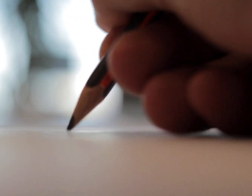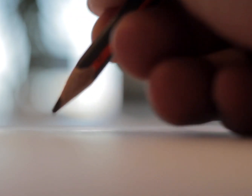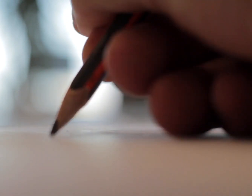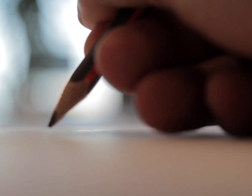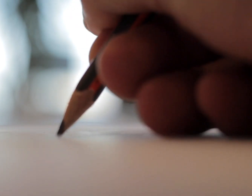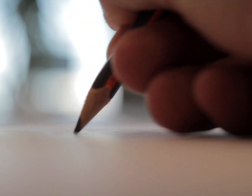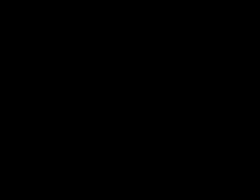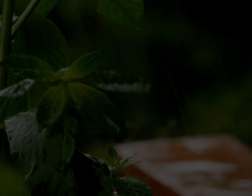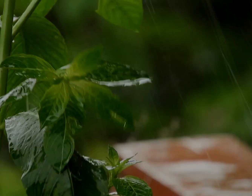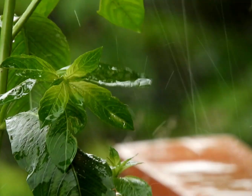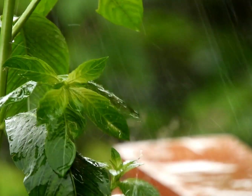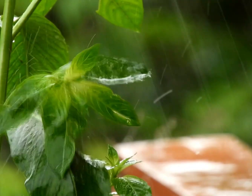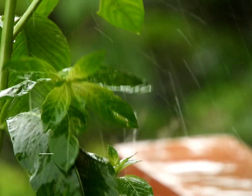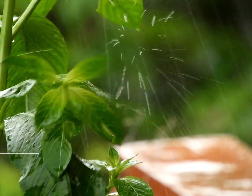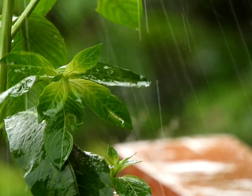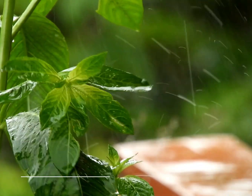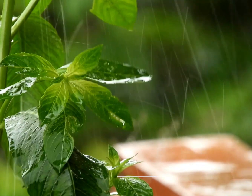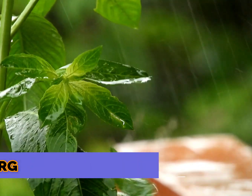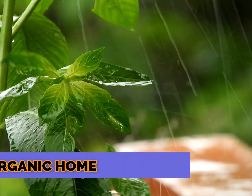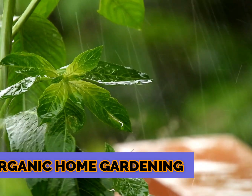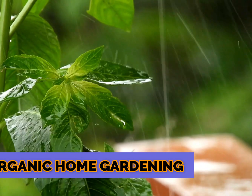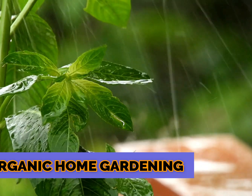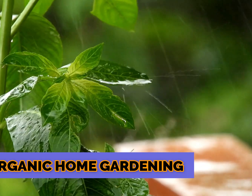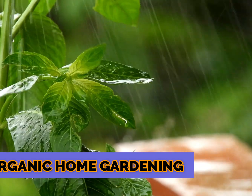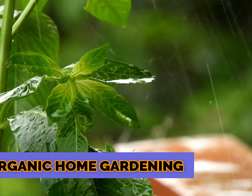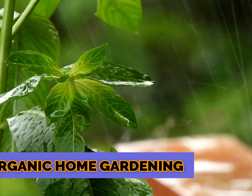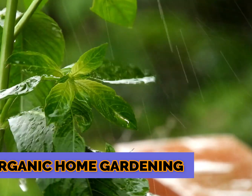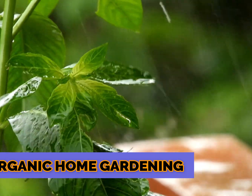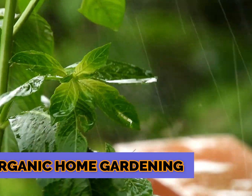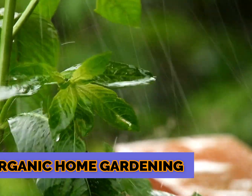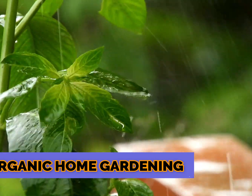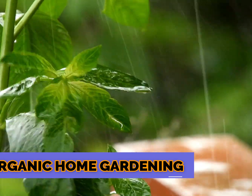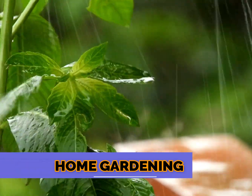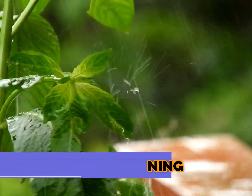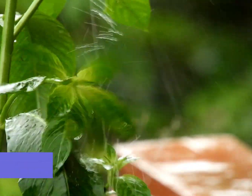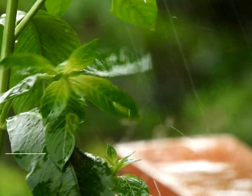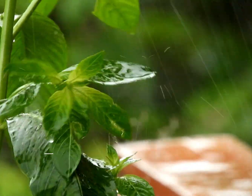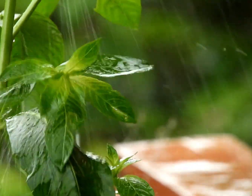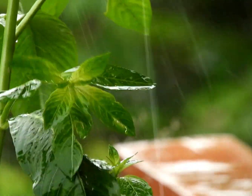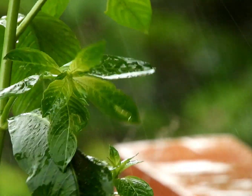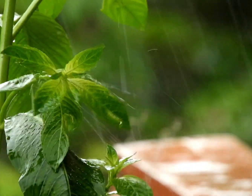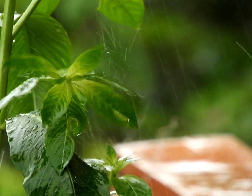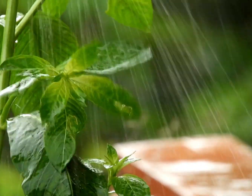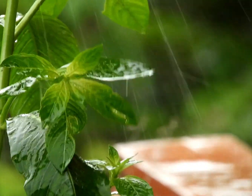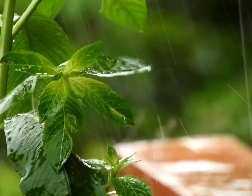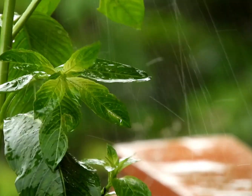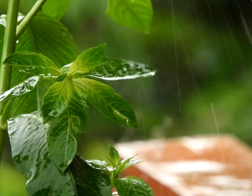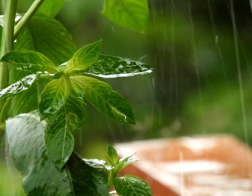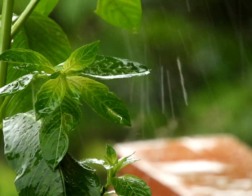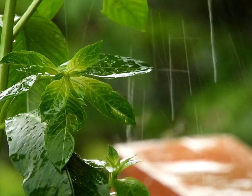magsusulat. Number two, tayo ay magkakaroon ng organic gardening at home. Okay? Kahit na, anong itangin mo na